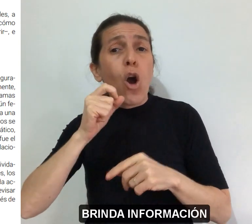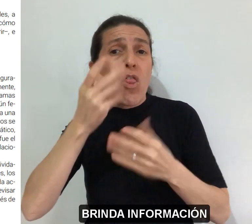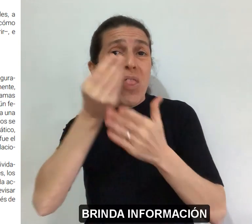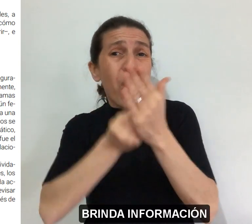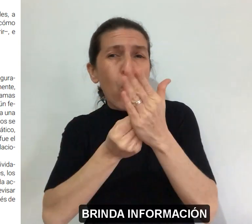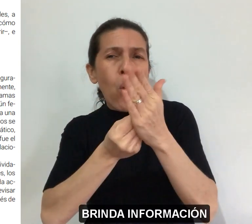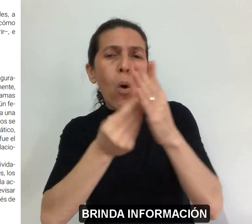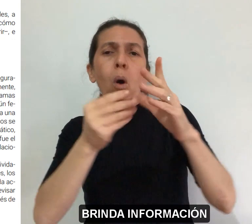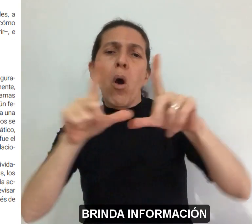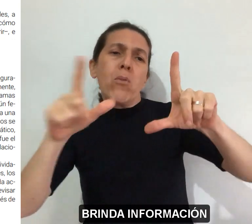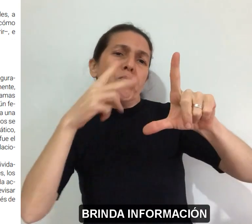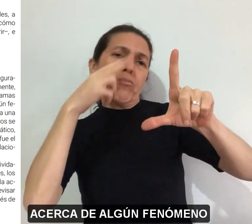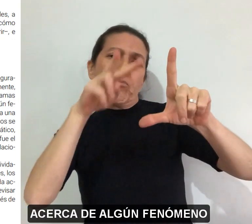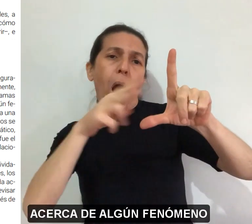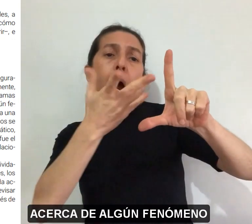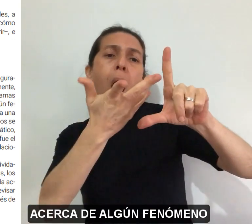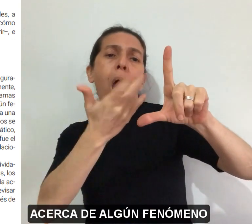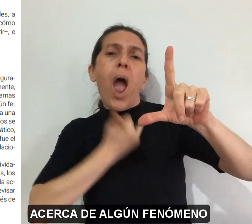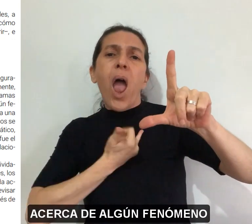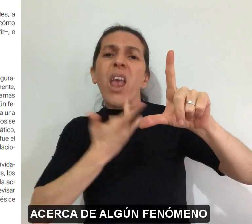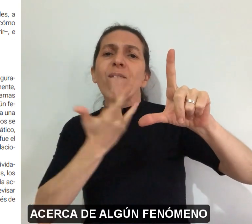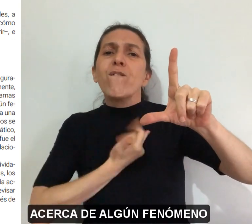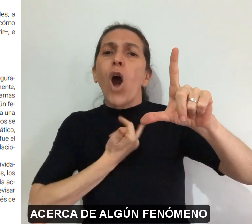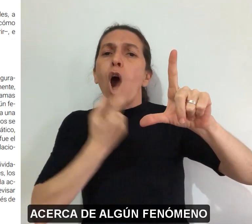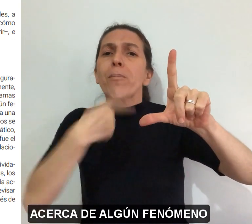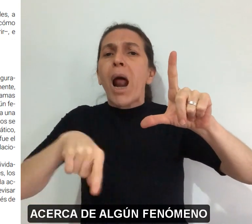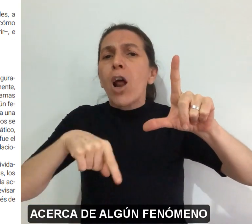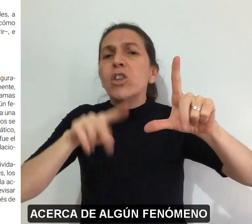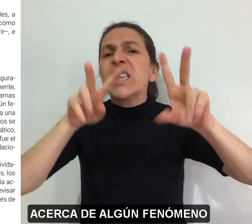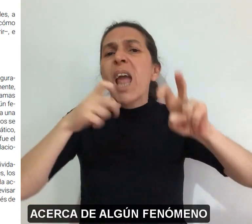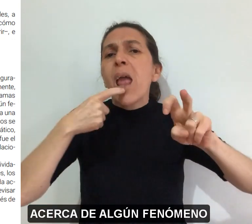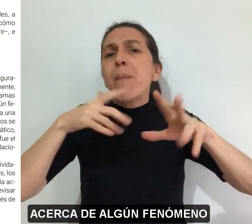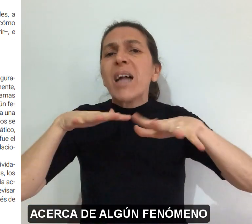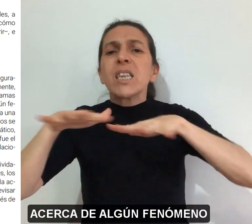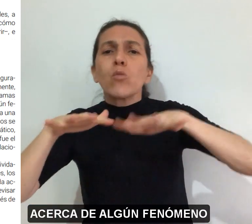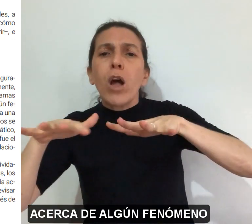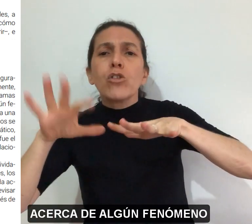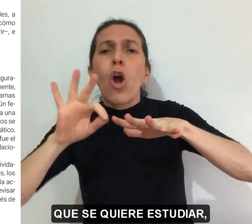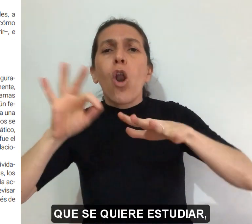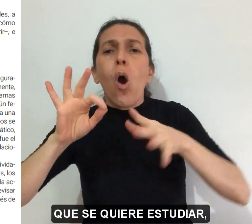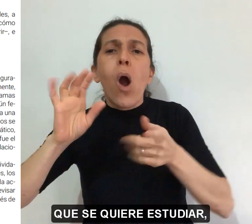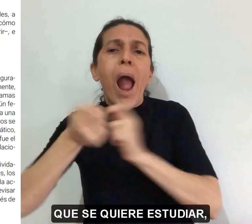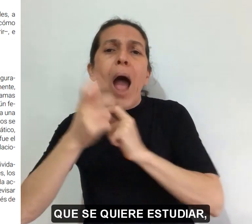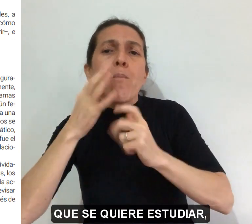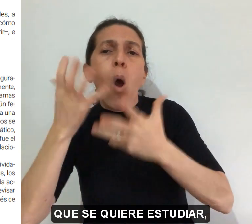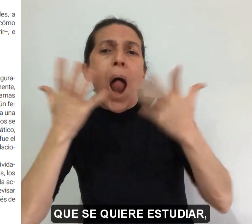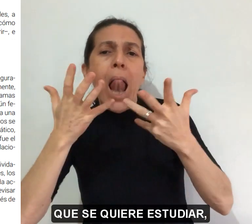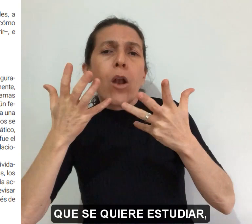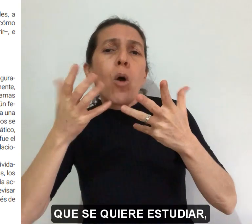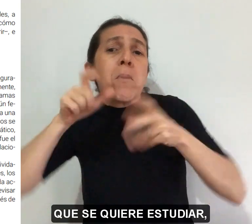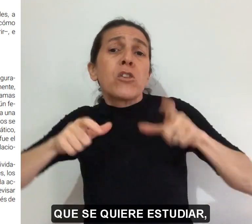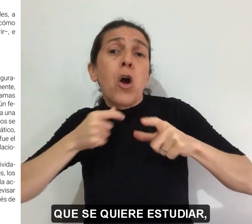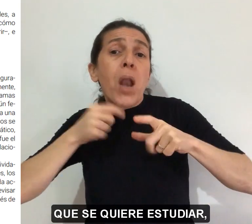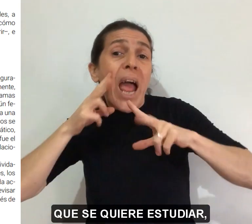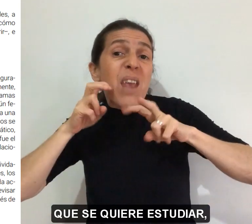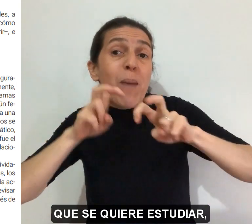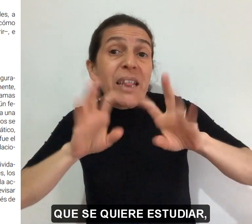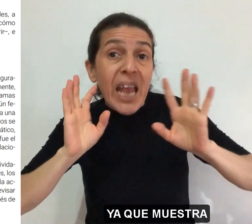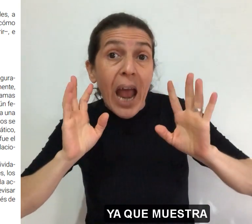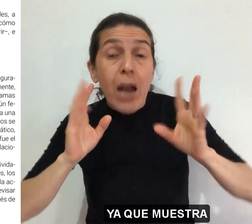brinda información acerca de algún fenómeno que se quiere estudiar,